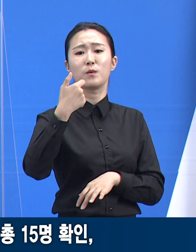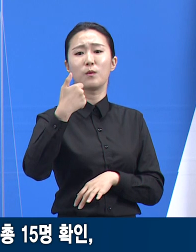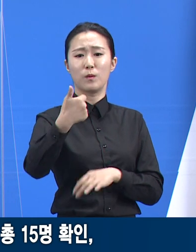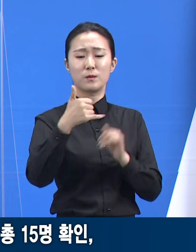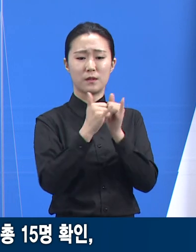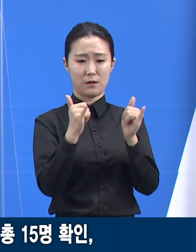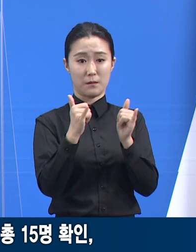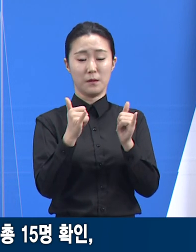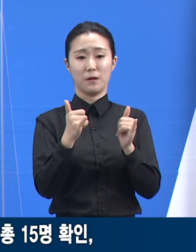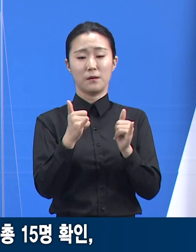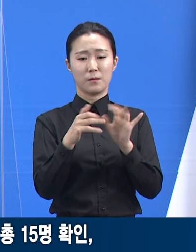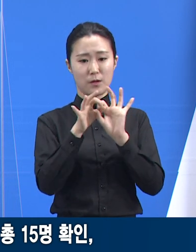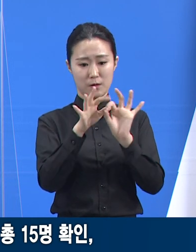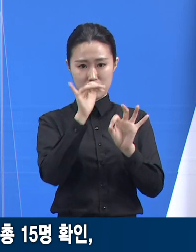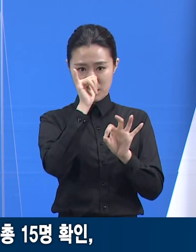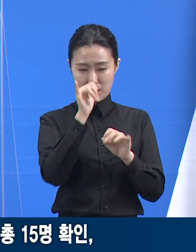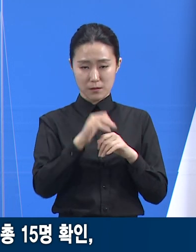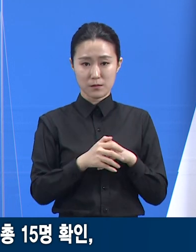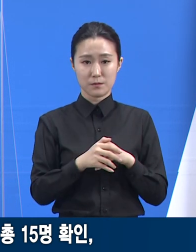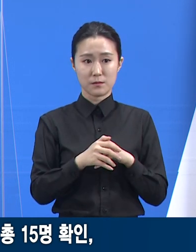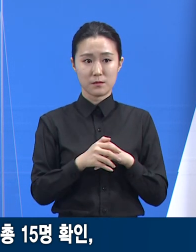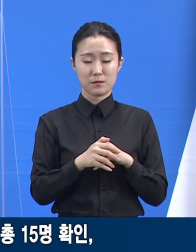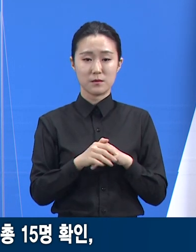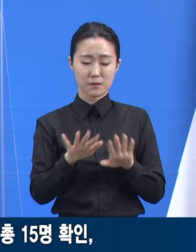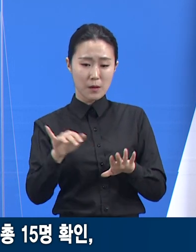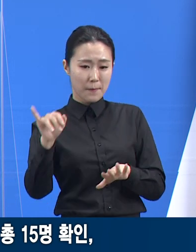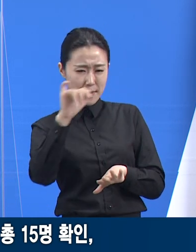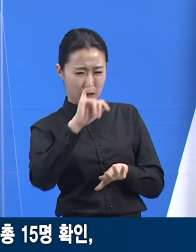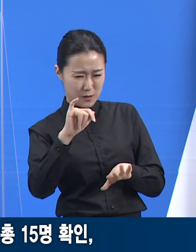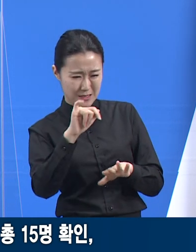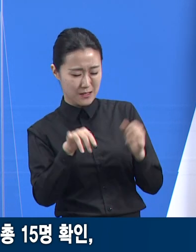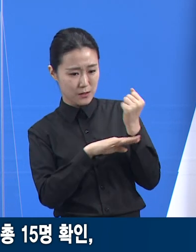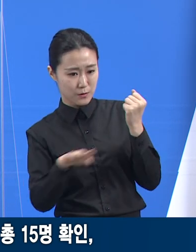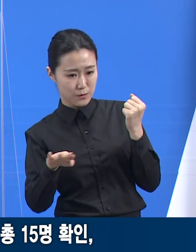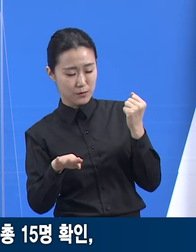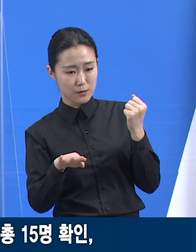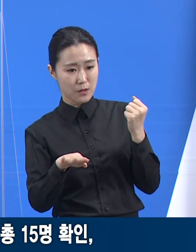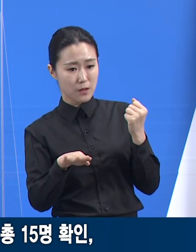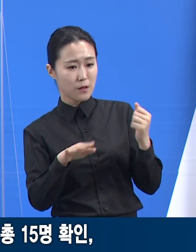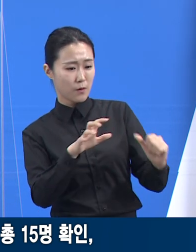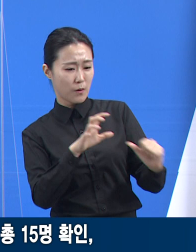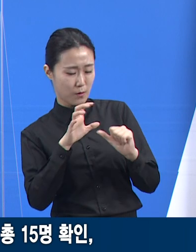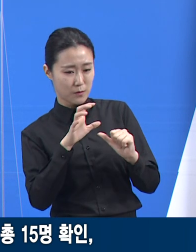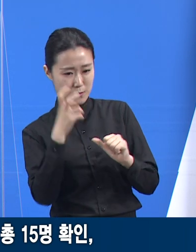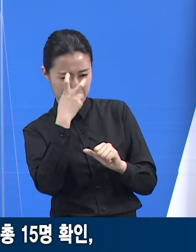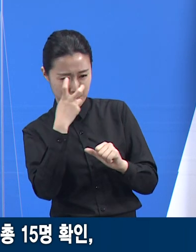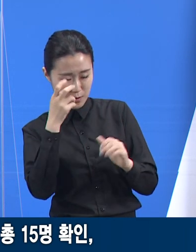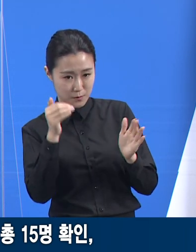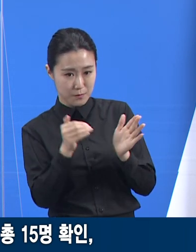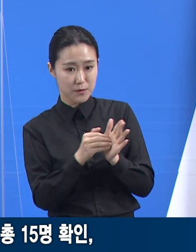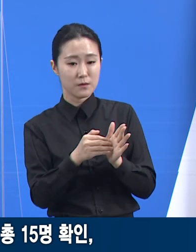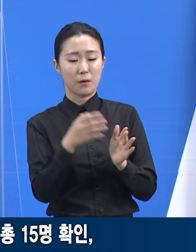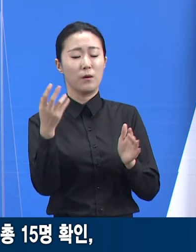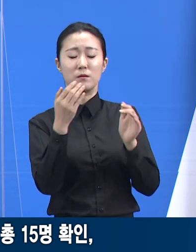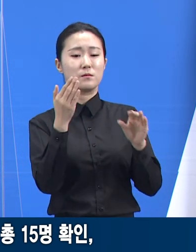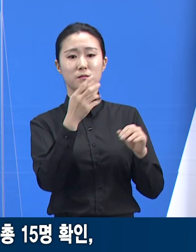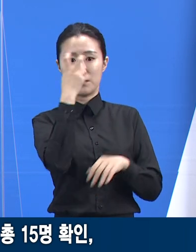현재 관련 확진자들 모두 변이 바이러스에 준해서 관리하고 있으며 추가 확진자 발생을 막기 위해 노력하겠습니다.